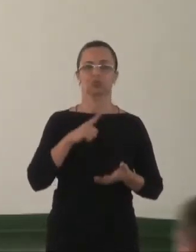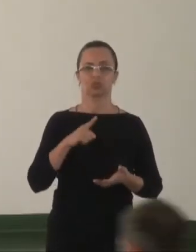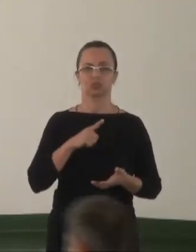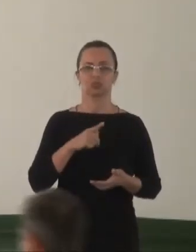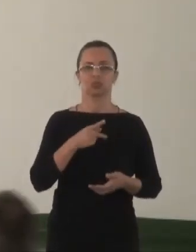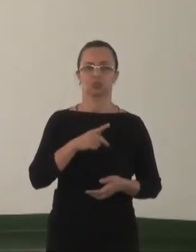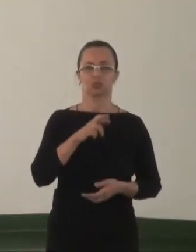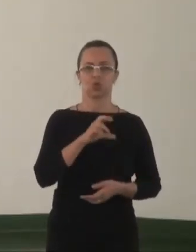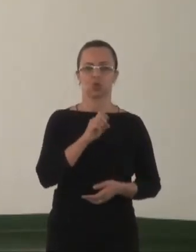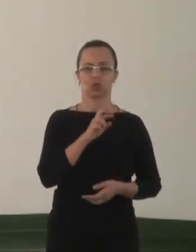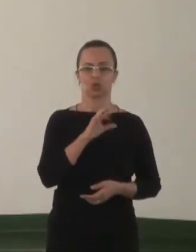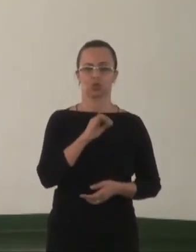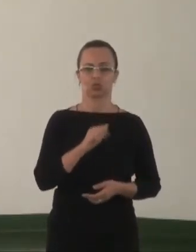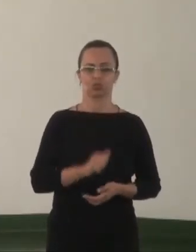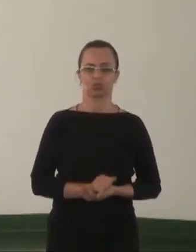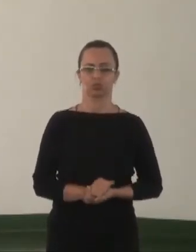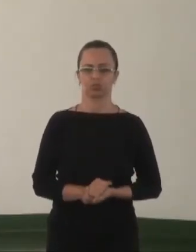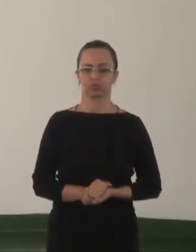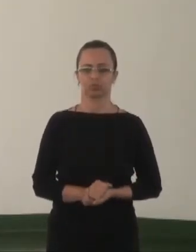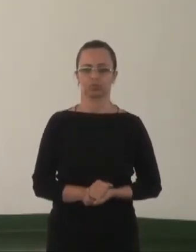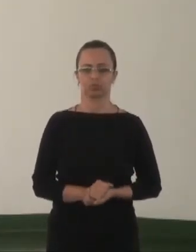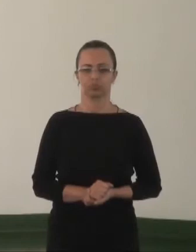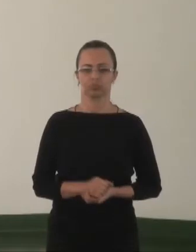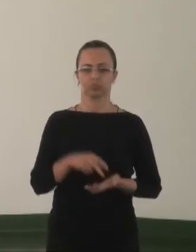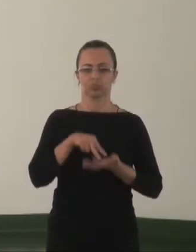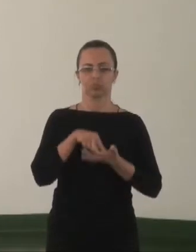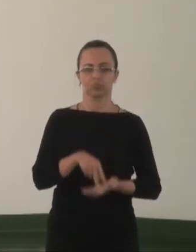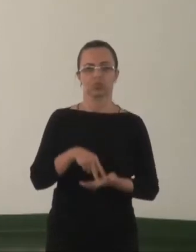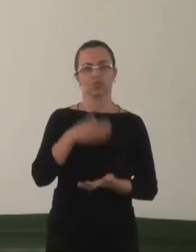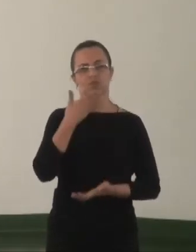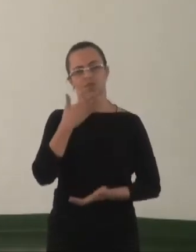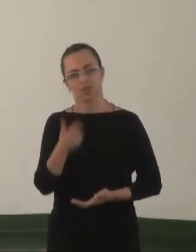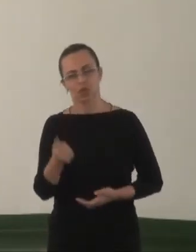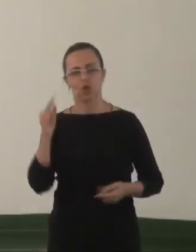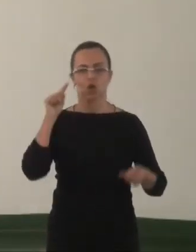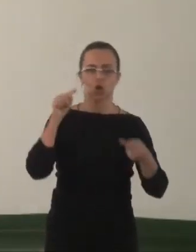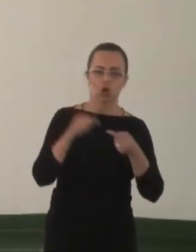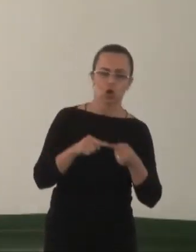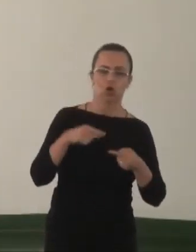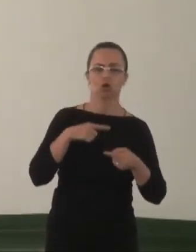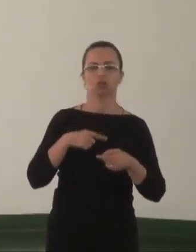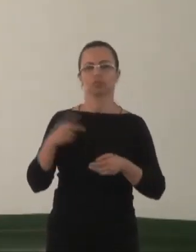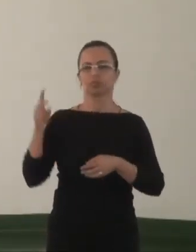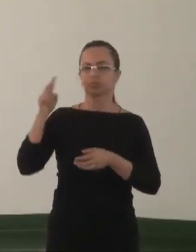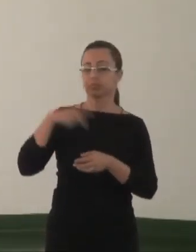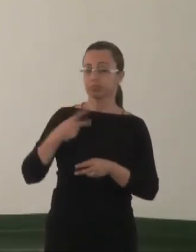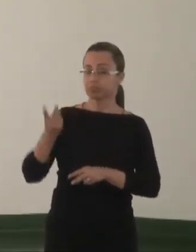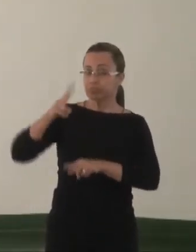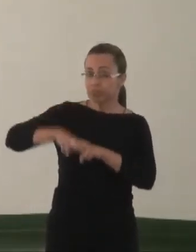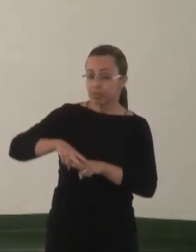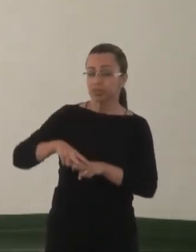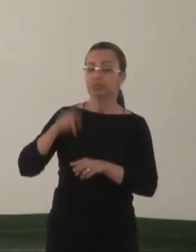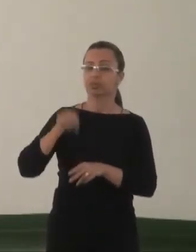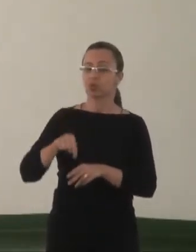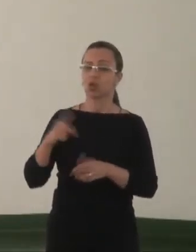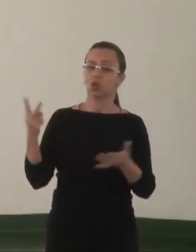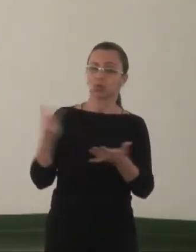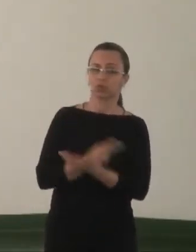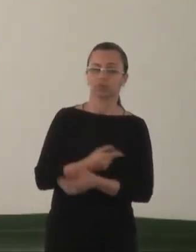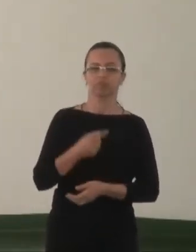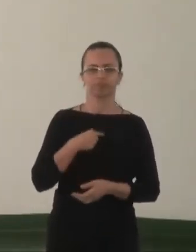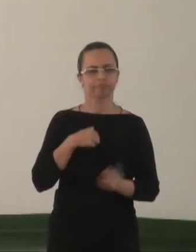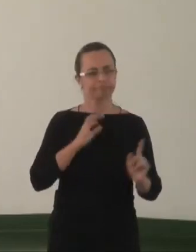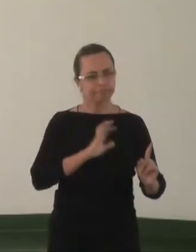Gerais, se posicione se é favorável ou não a criminalização na homofobia no Brasil. Nós conseguimos